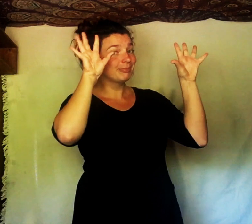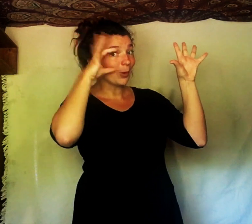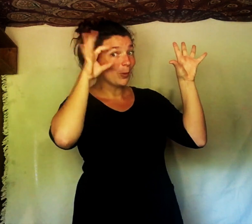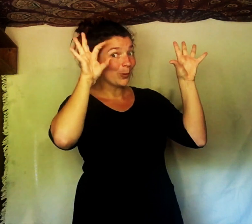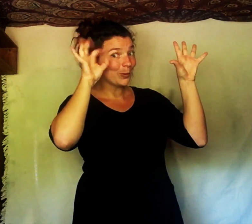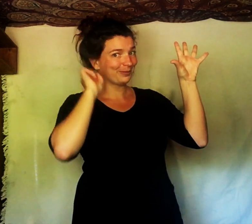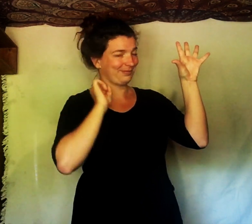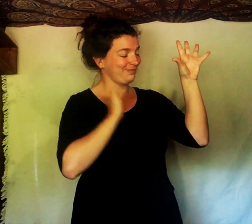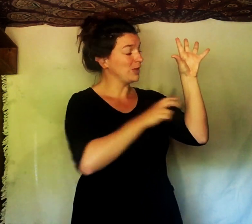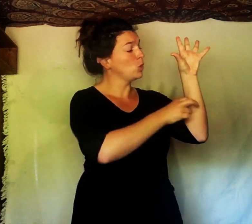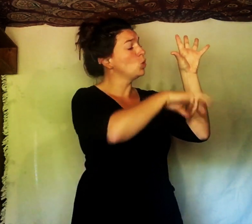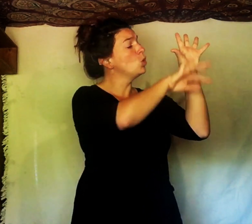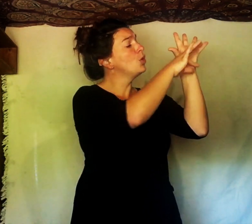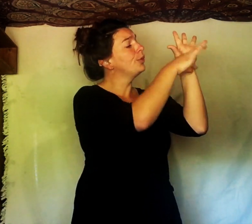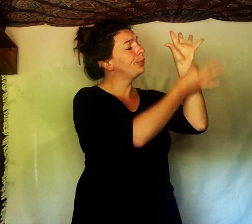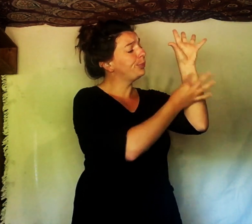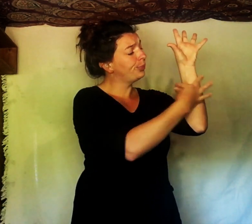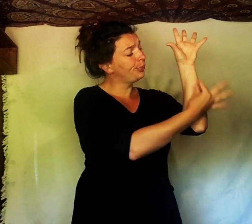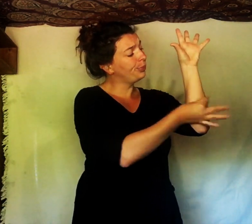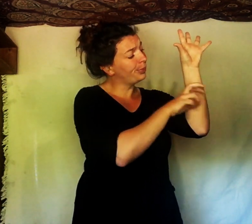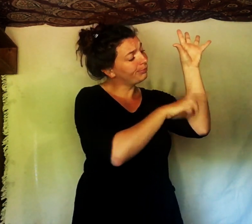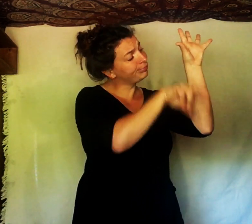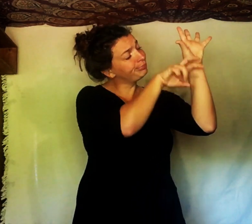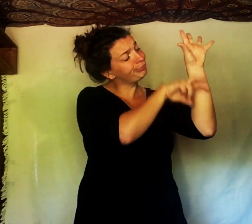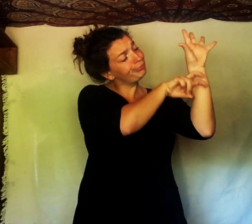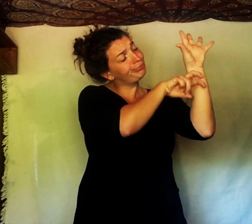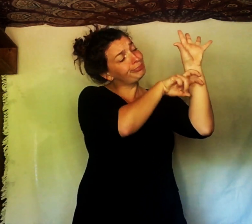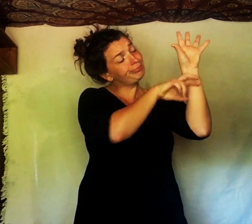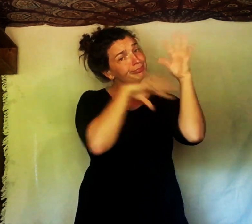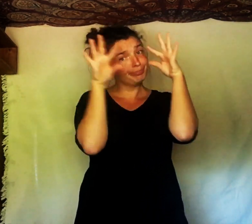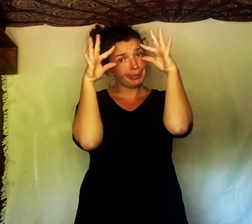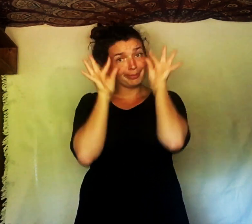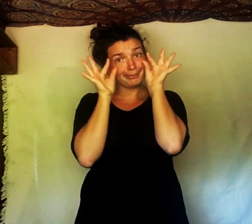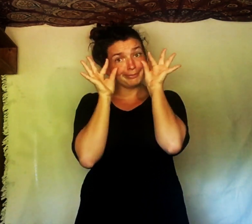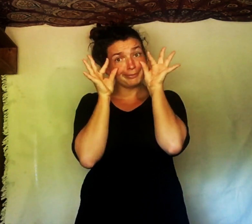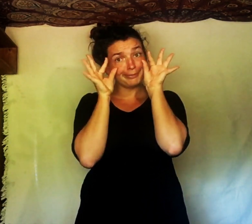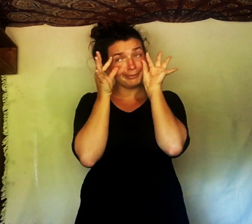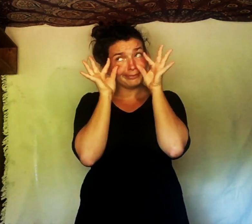une petite branche pour Rémi et une vieille tige de lierre pour Lou.